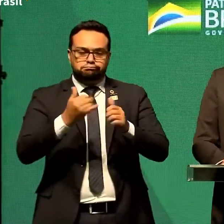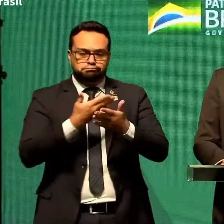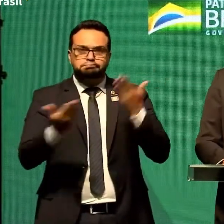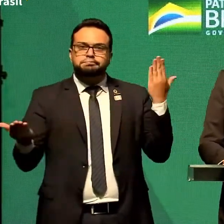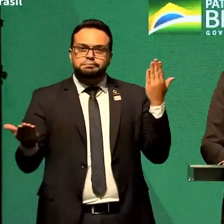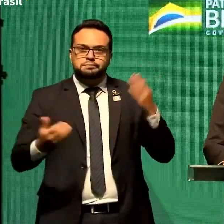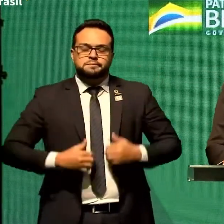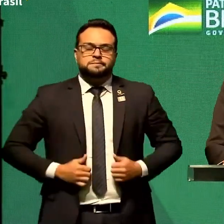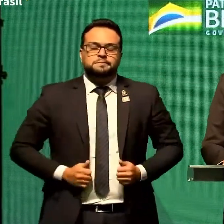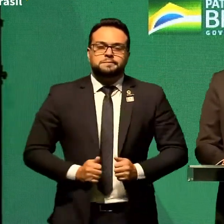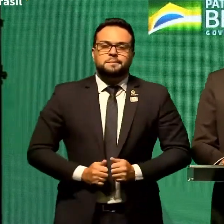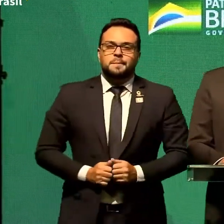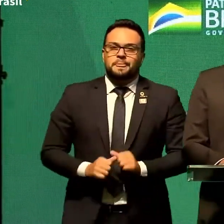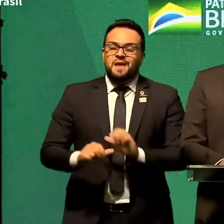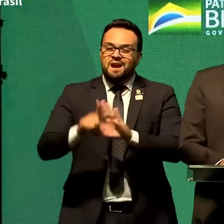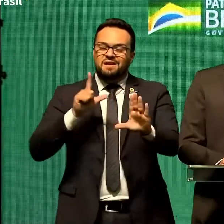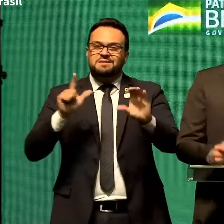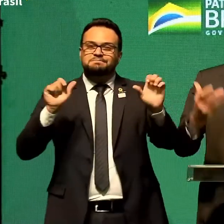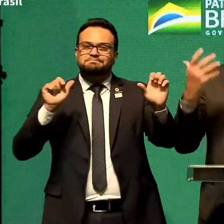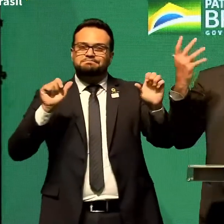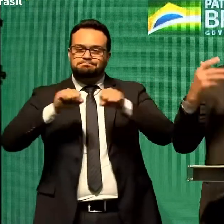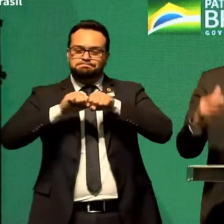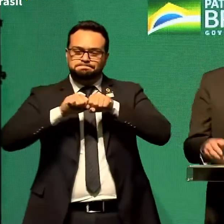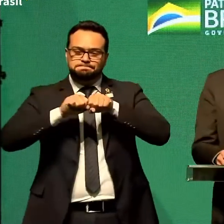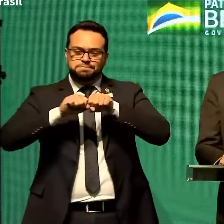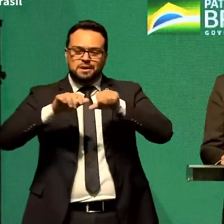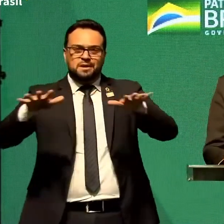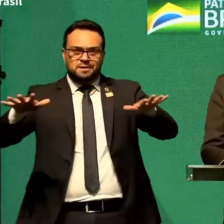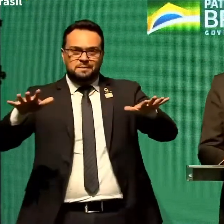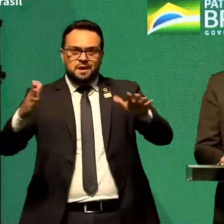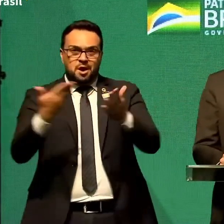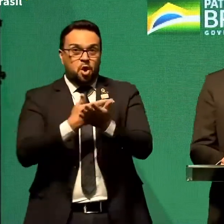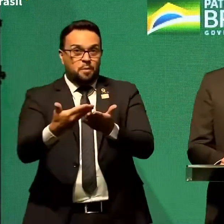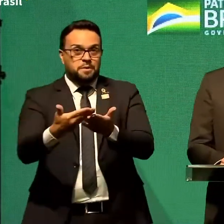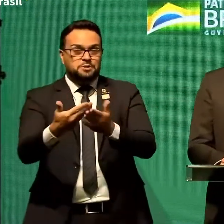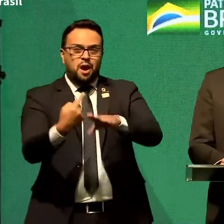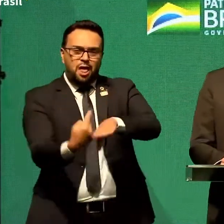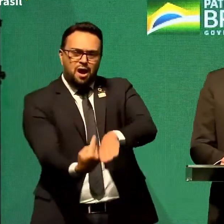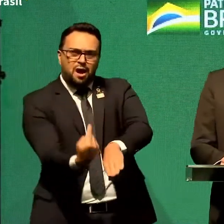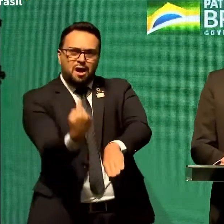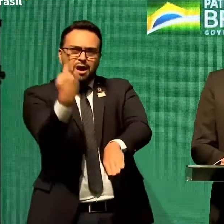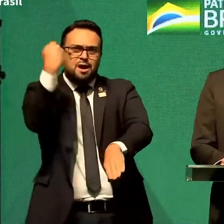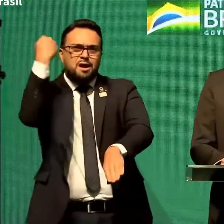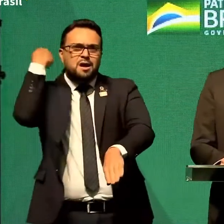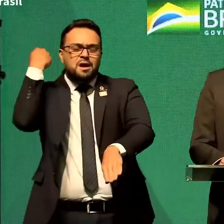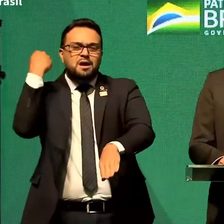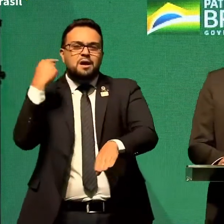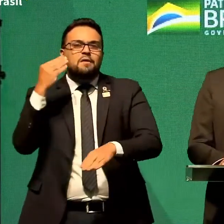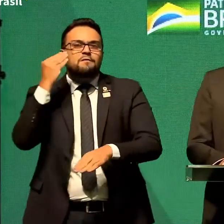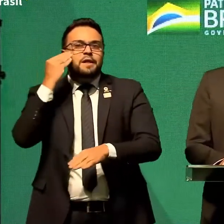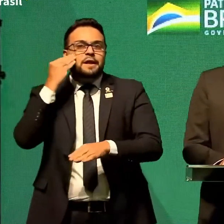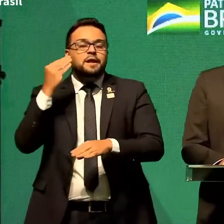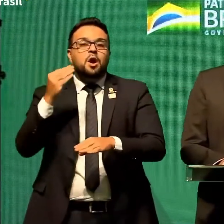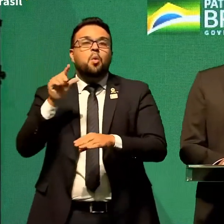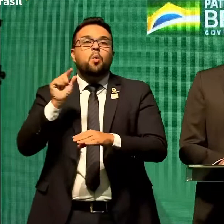Desde o início da pandemia, quando lá atrás, nós fomos buscar nossos irmãos em Wuhan,